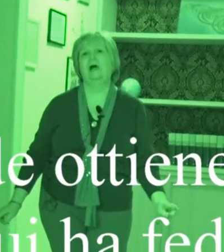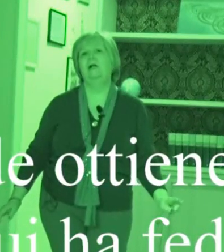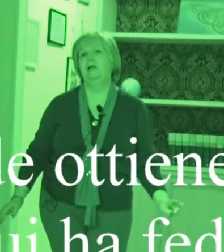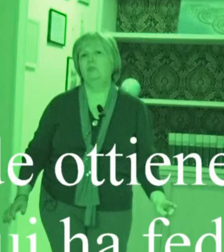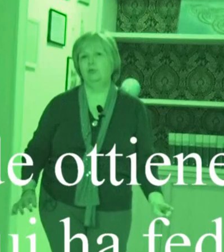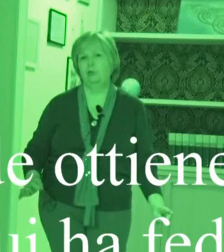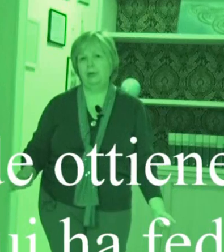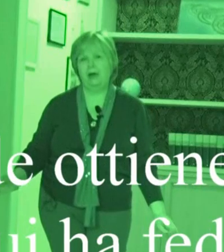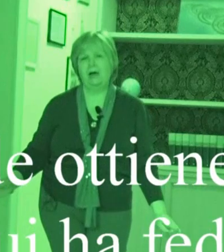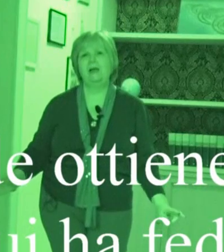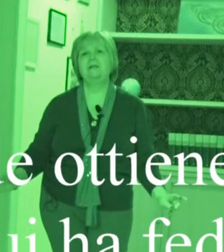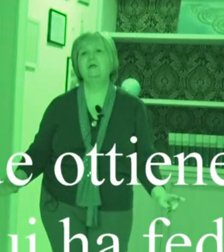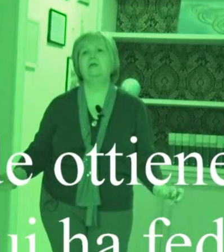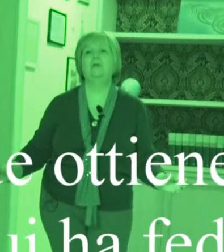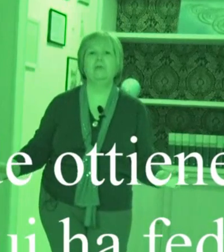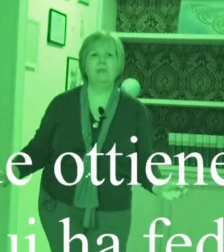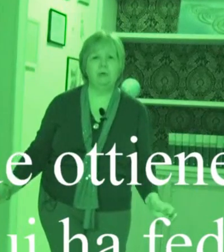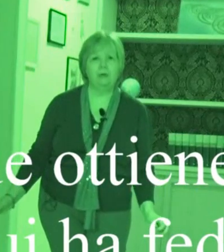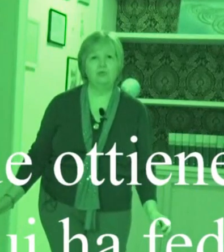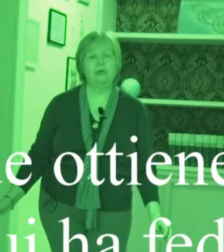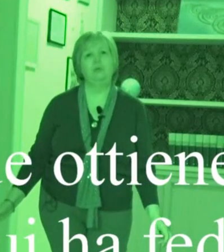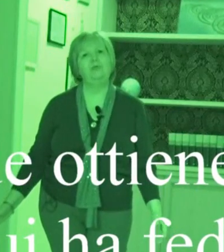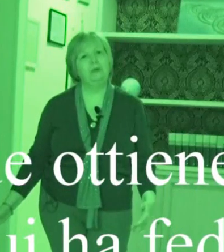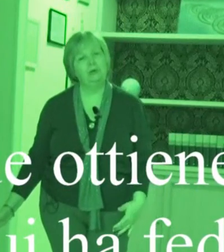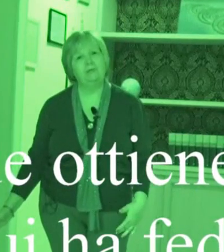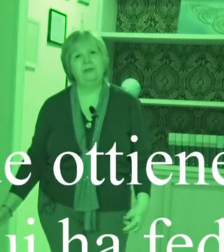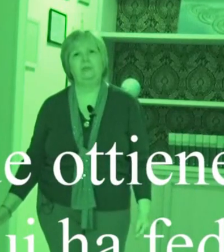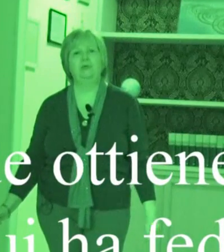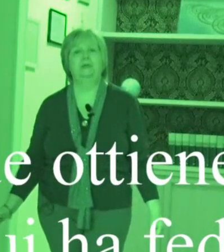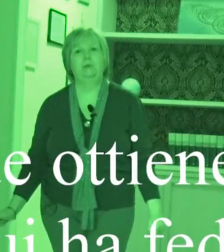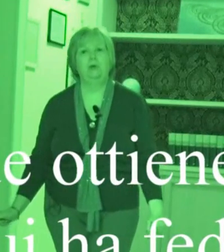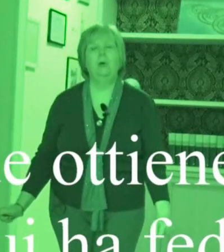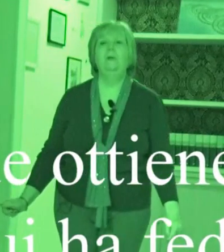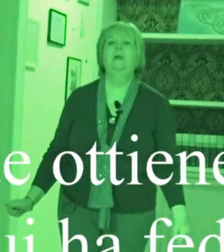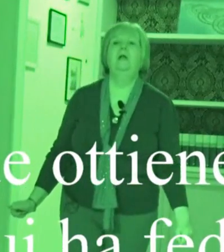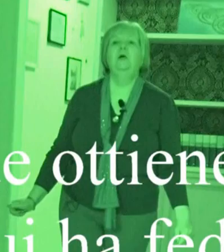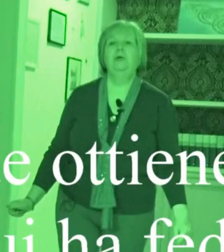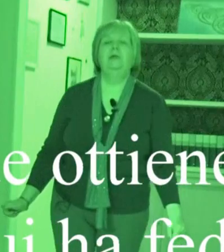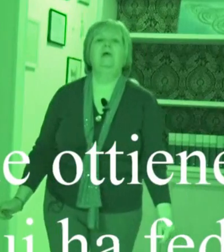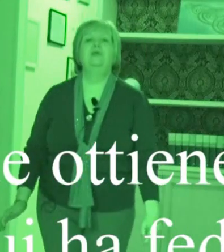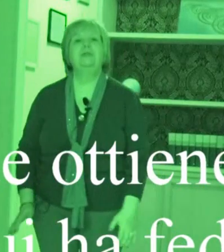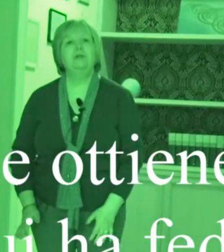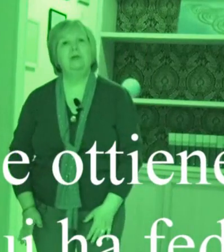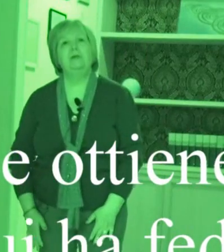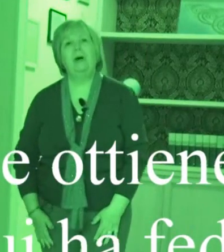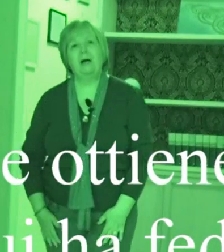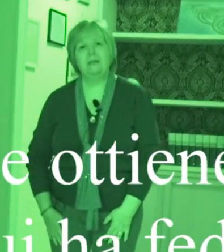molto lineare e la seconda con una piccola aggiunta di movimento che vedremo in seguito. Quindi la posizione di base